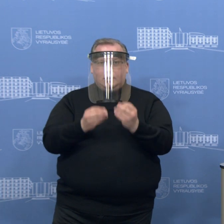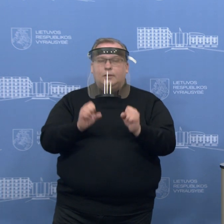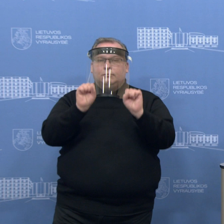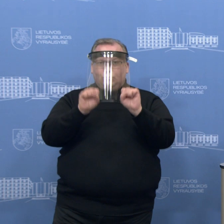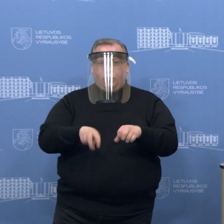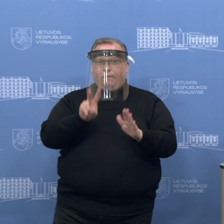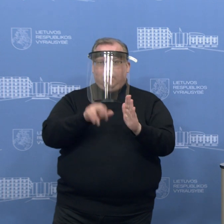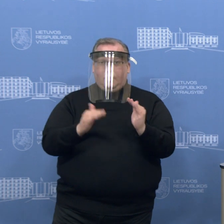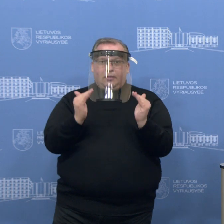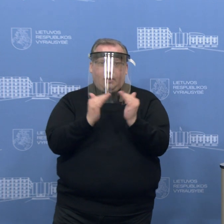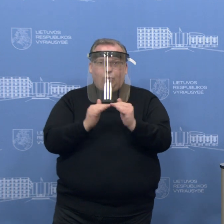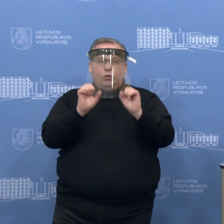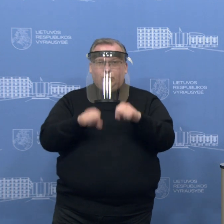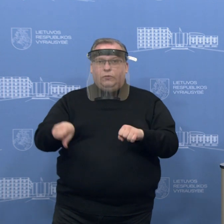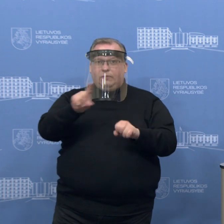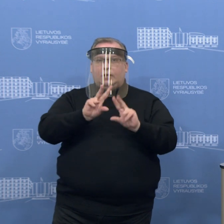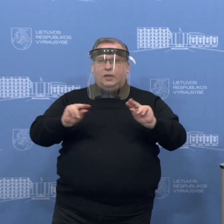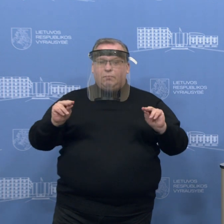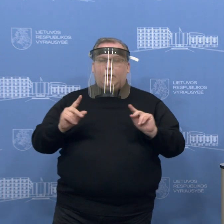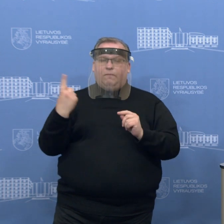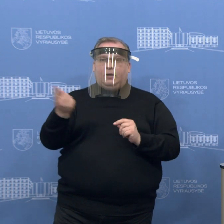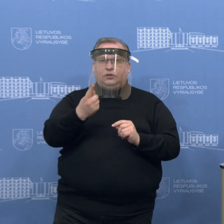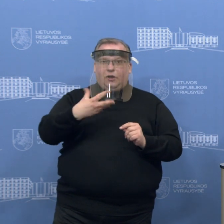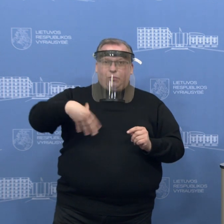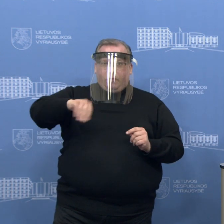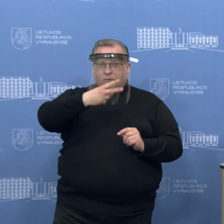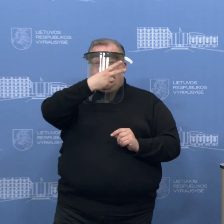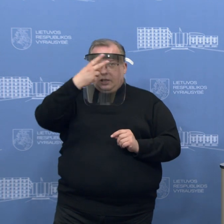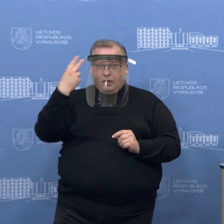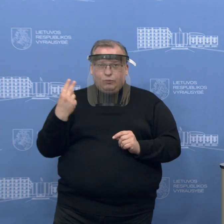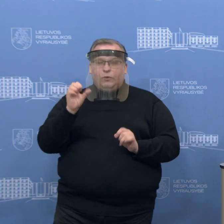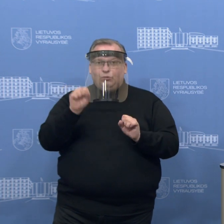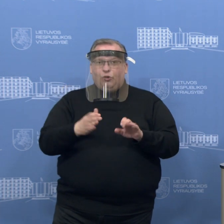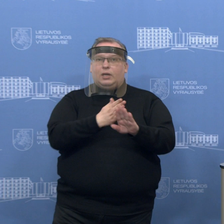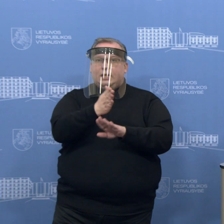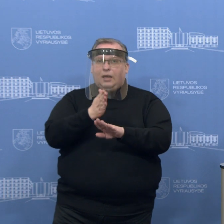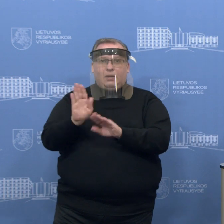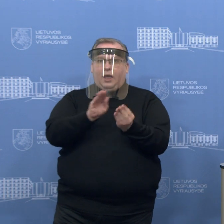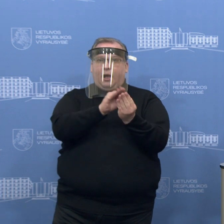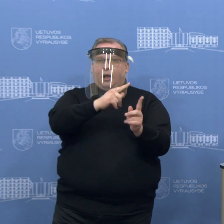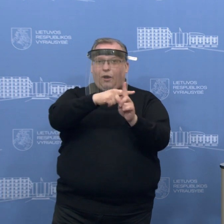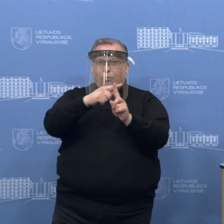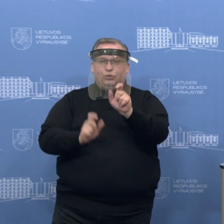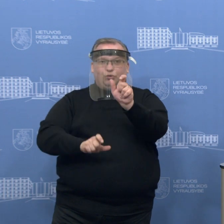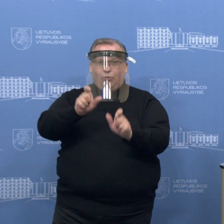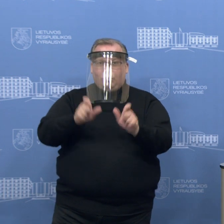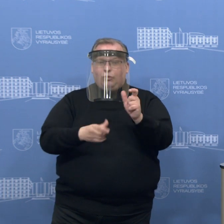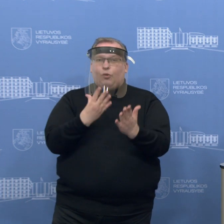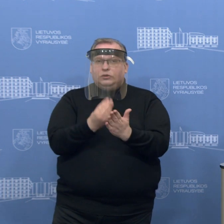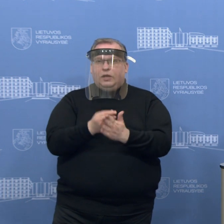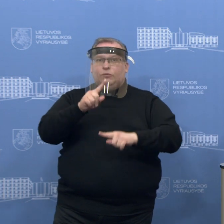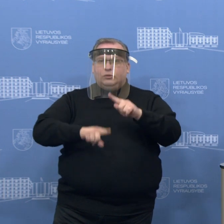nevažiuoti, kad po to galėtume sėkmingai važinėti po visą Lietuvą netrukdomai ir lankyti ne kapus žmonių, bet savo